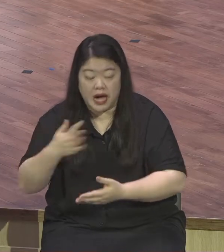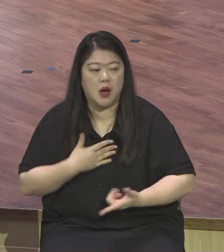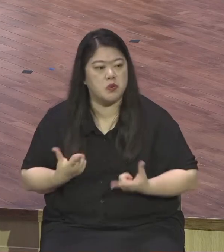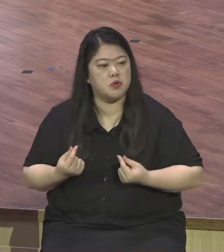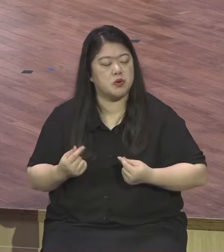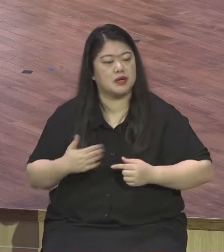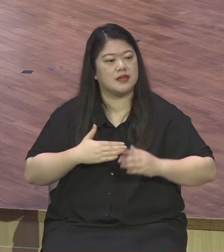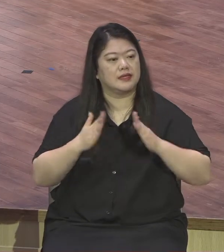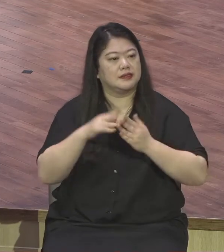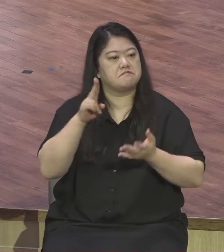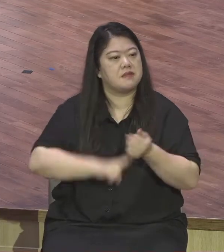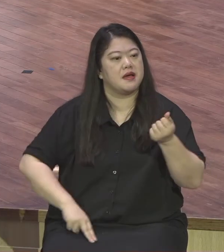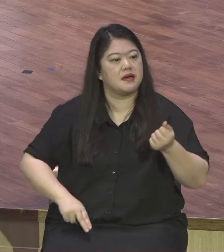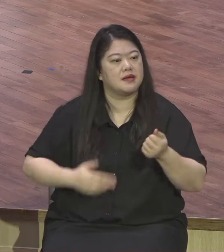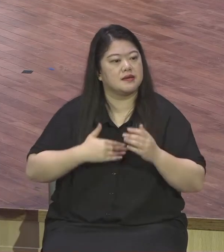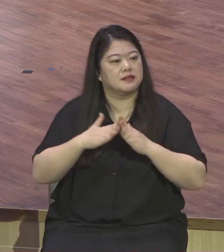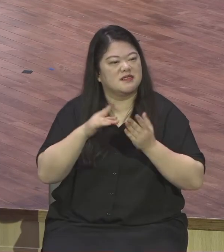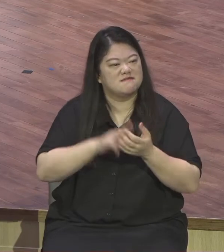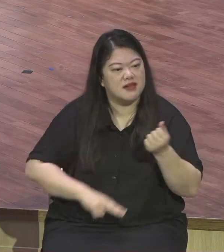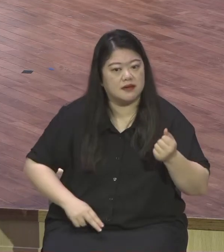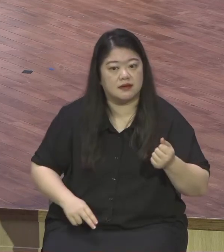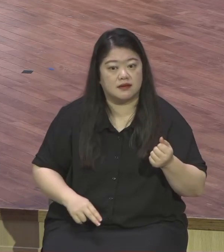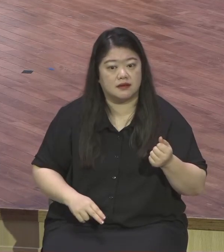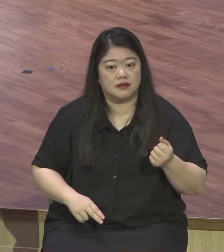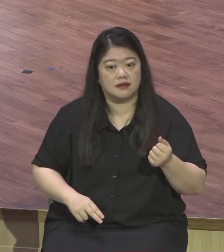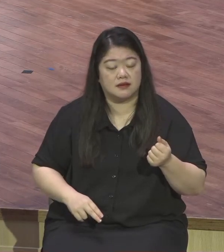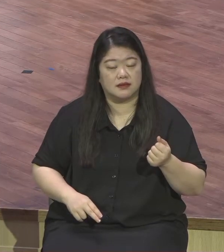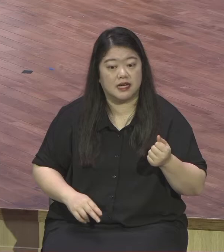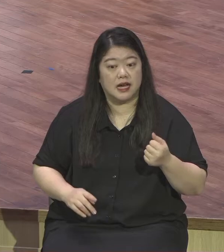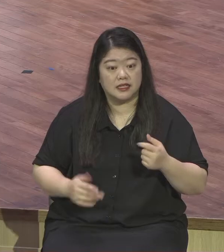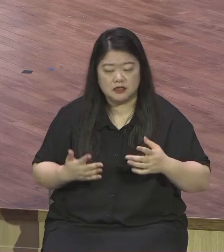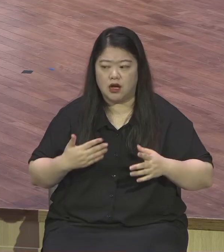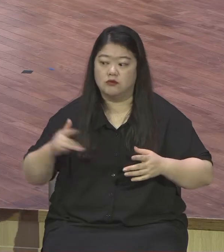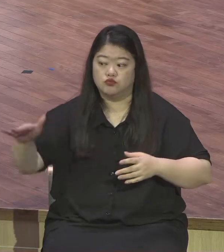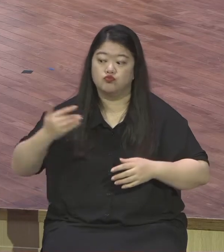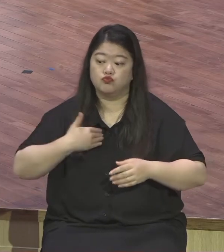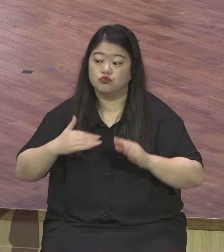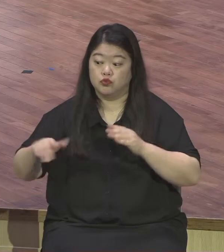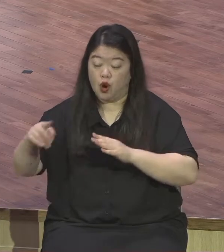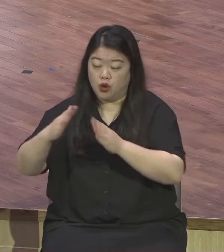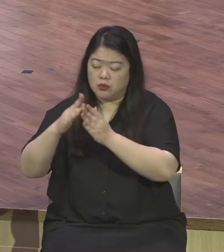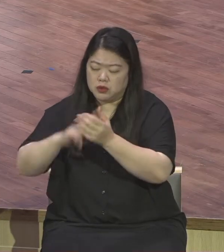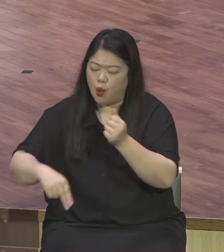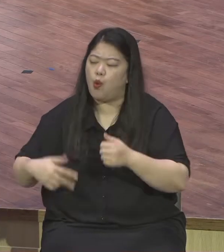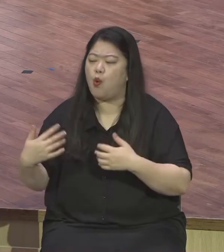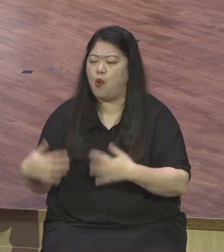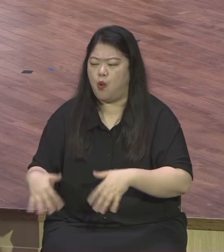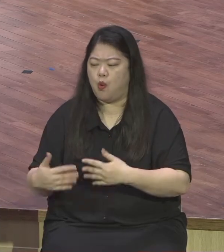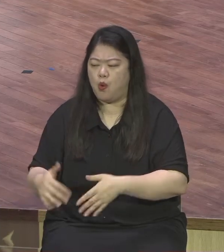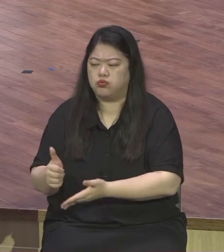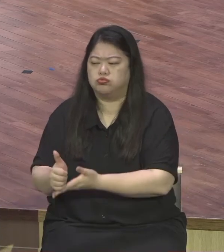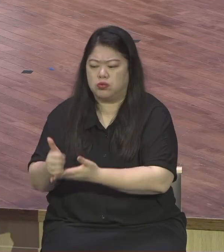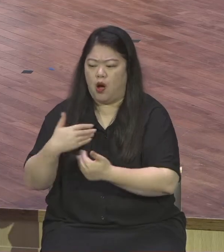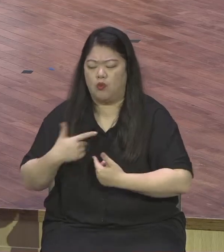닦고 반만 바쳤어요 안 바친 것도 아니에요 반만 바쳤어요 반도 대단한 건데 반만 바칠던 그날로